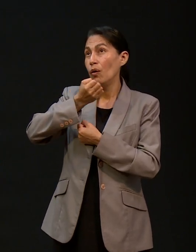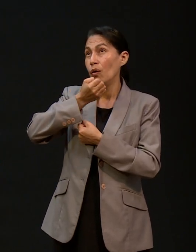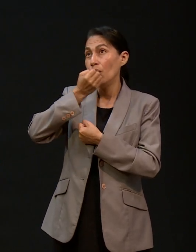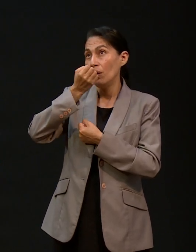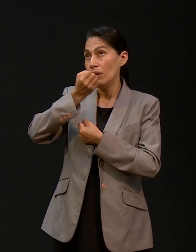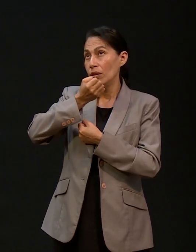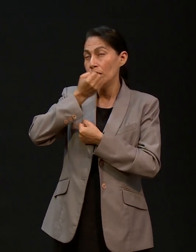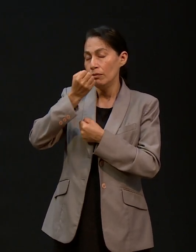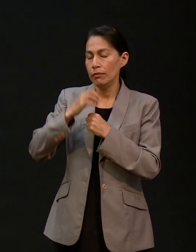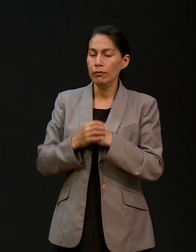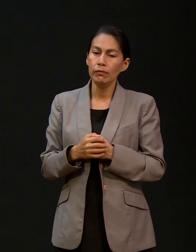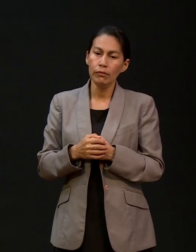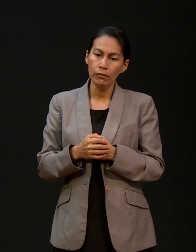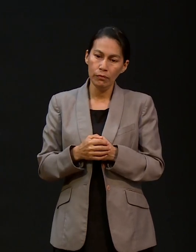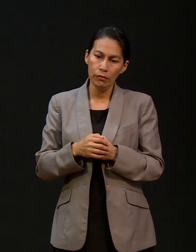eleve a Dios esa oración.